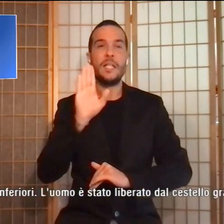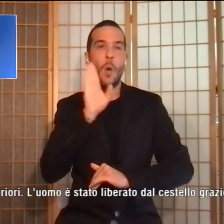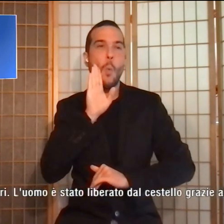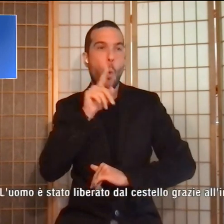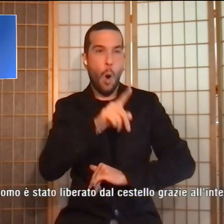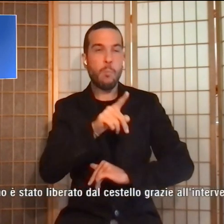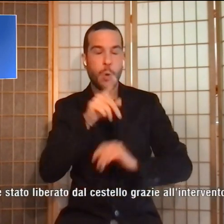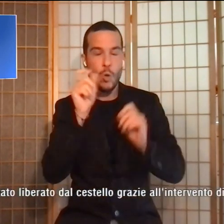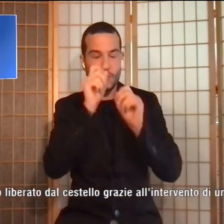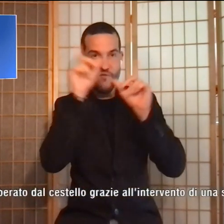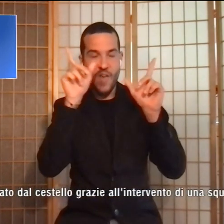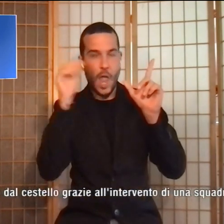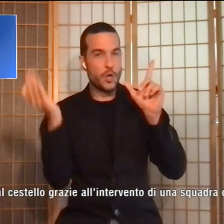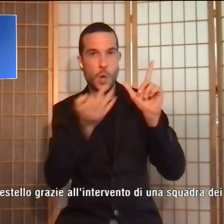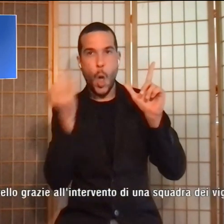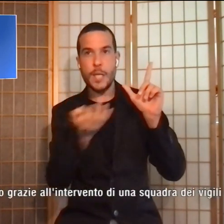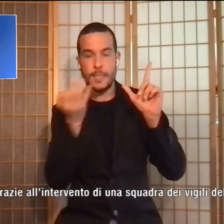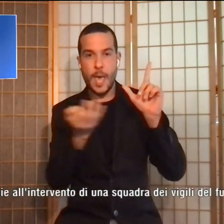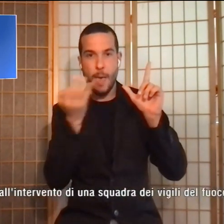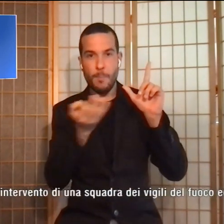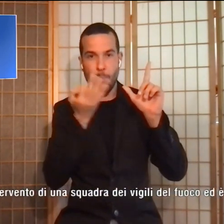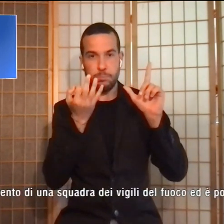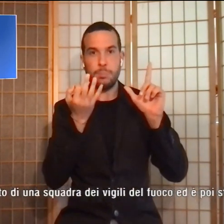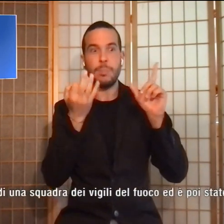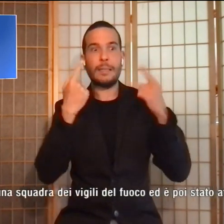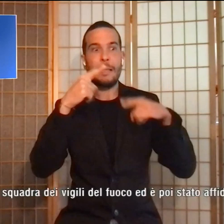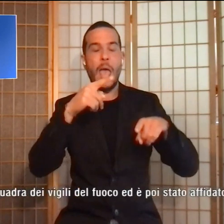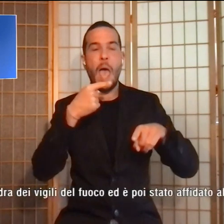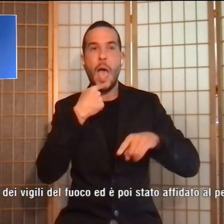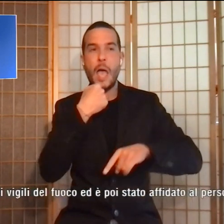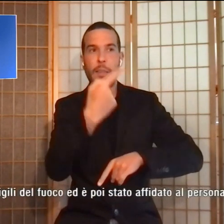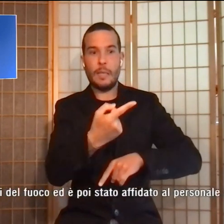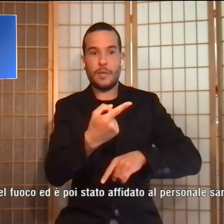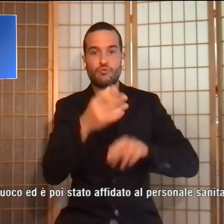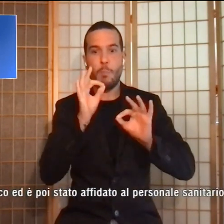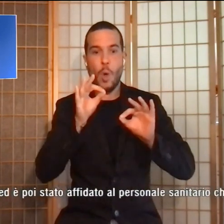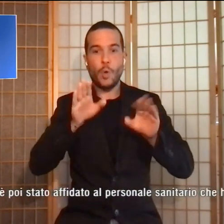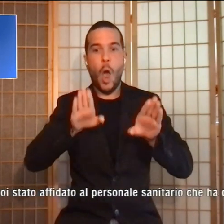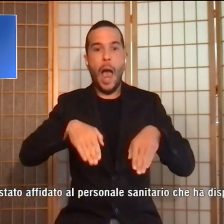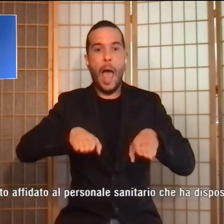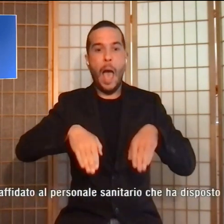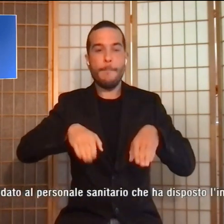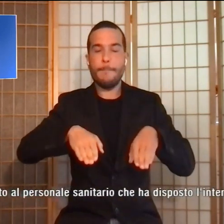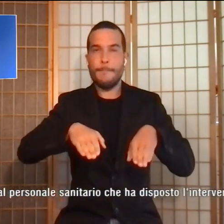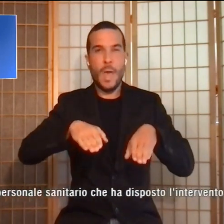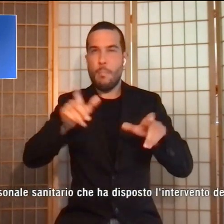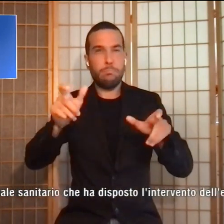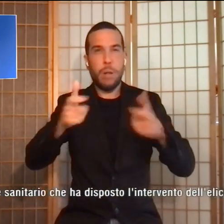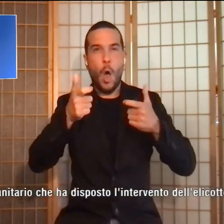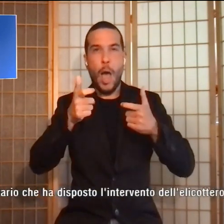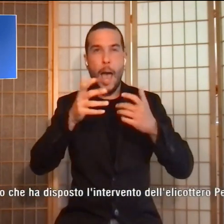e avrebbe riferito di avvertire una paresi agli arti inferiori. È stato liberato dal